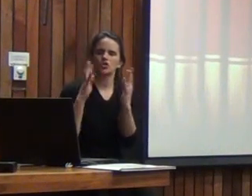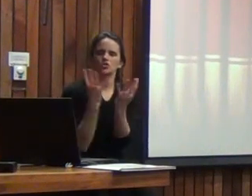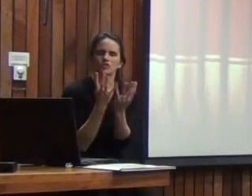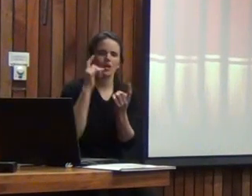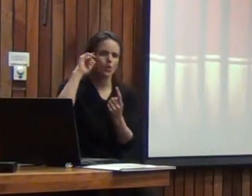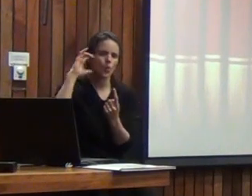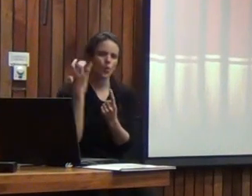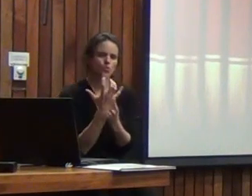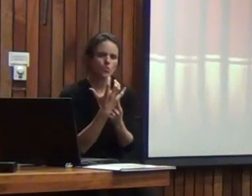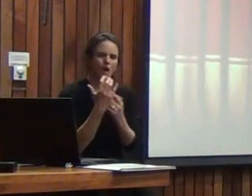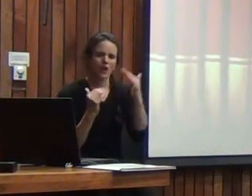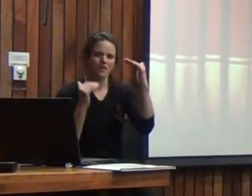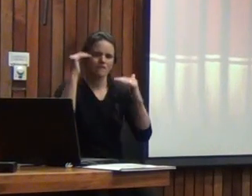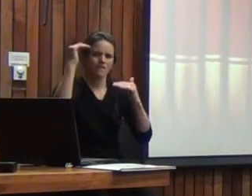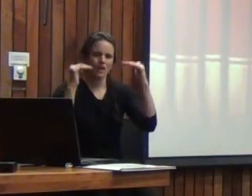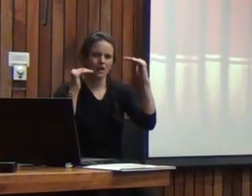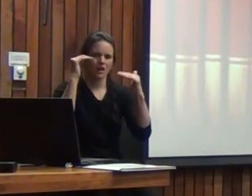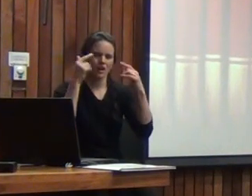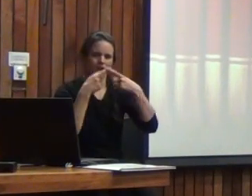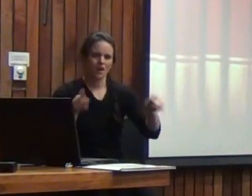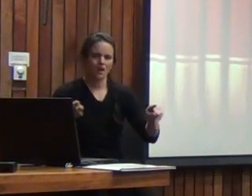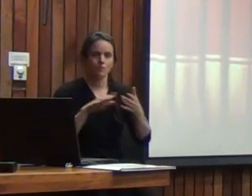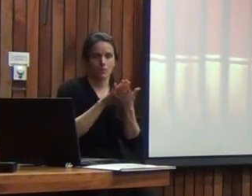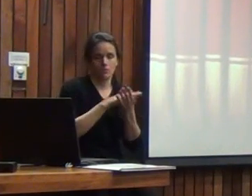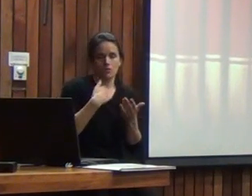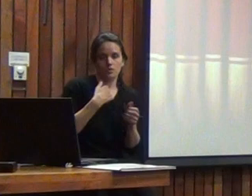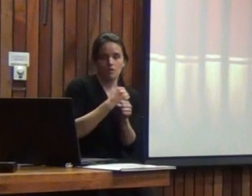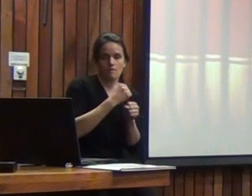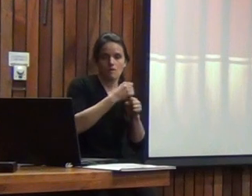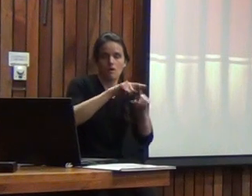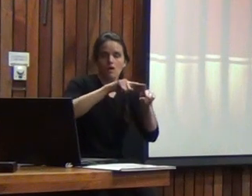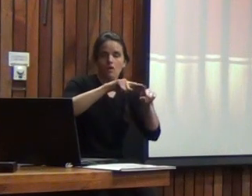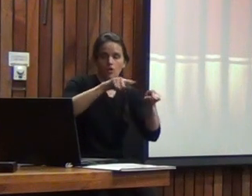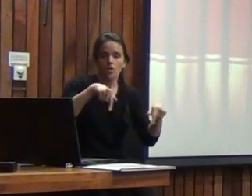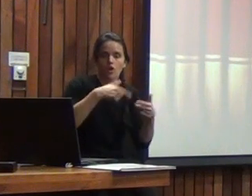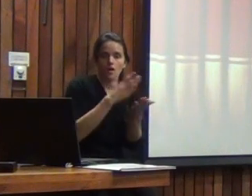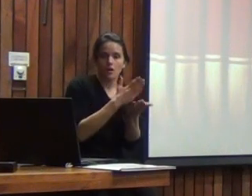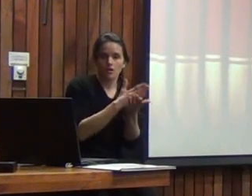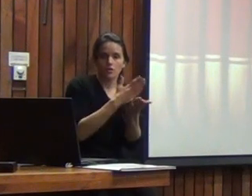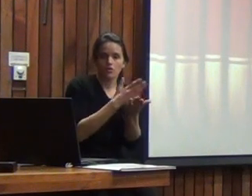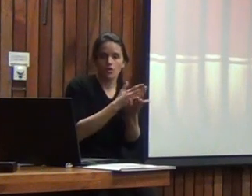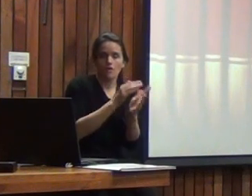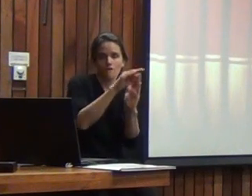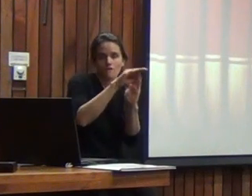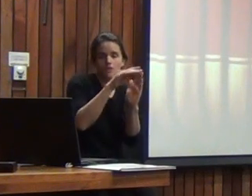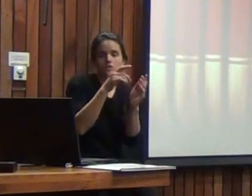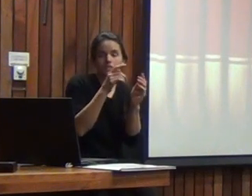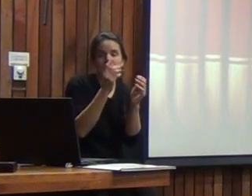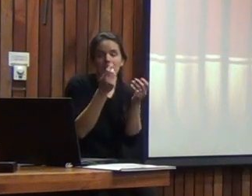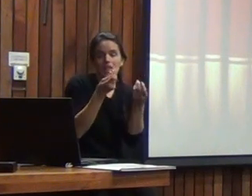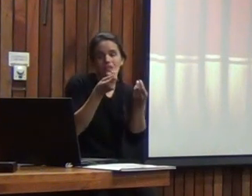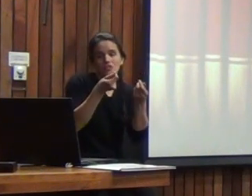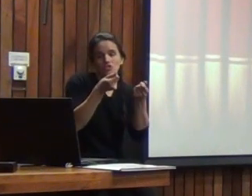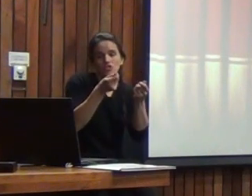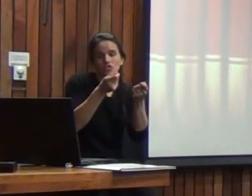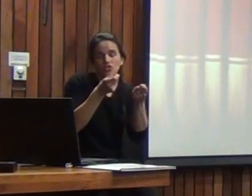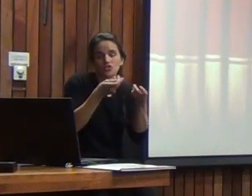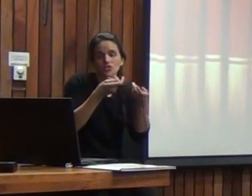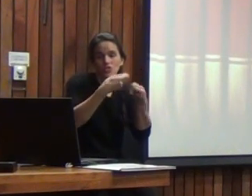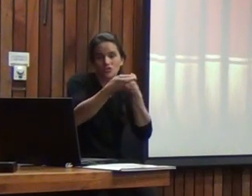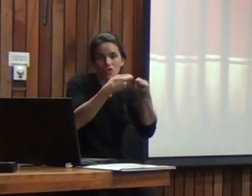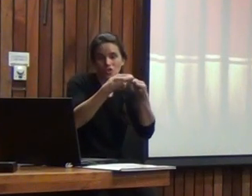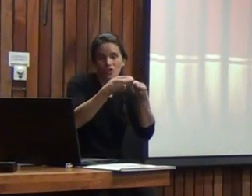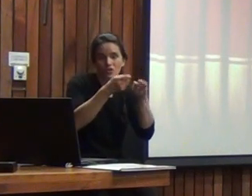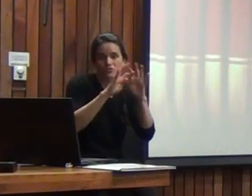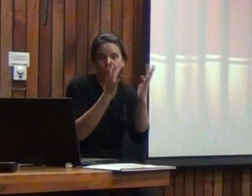ya que uno que trabaja en colegios vulnerables de nivel socioeconómico bien bajo puede darse cuenta